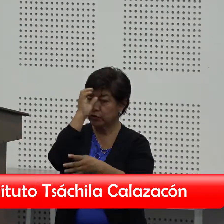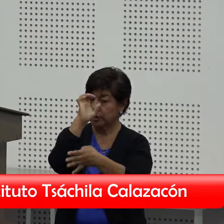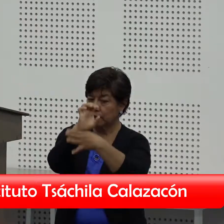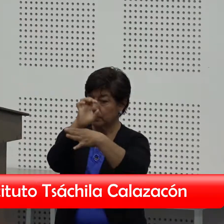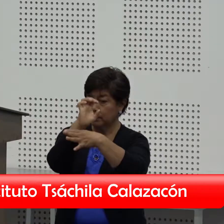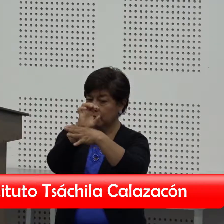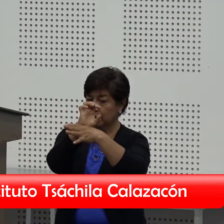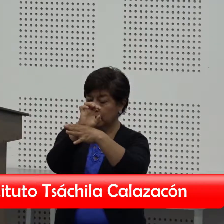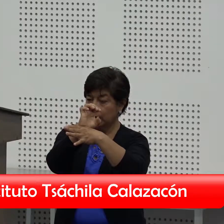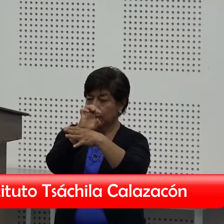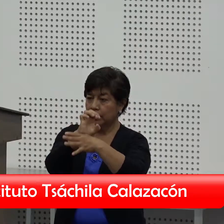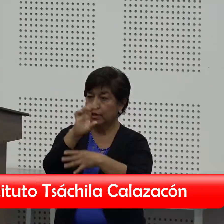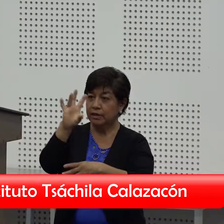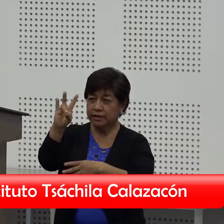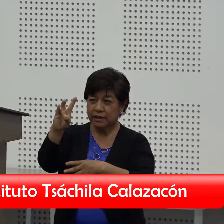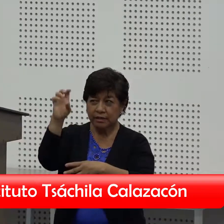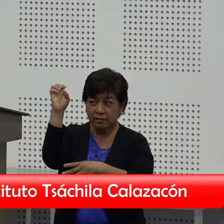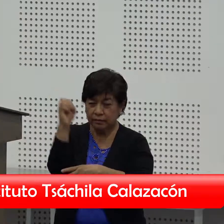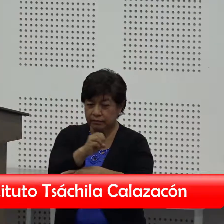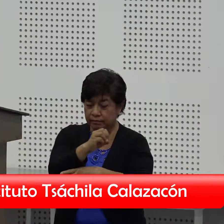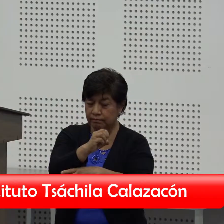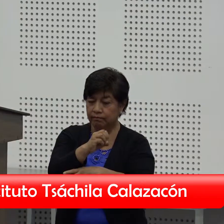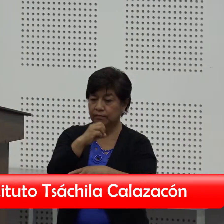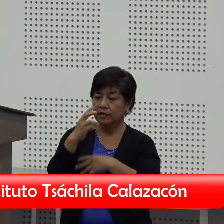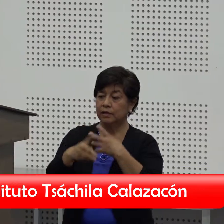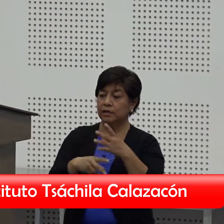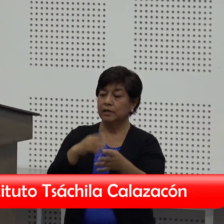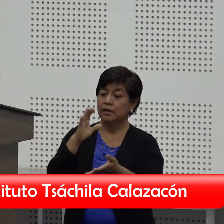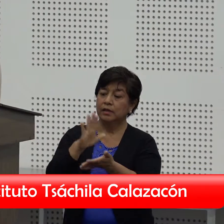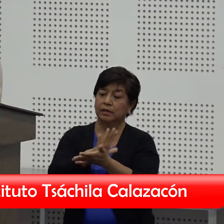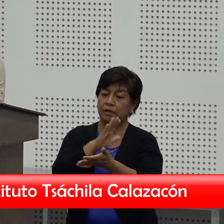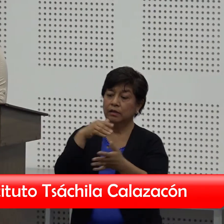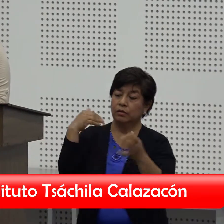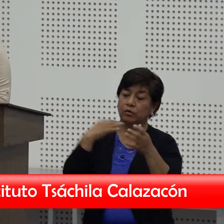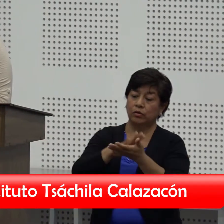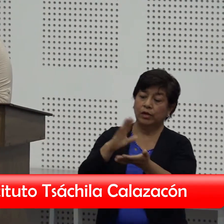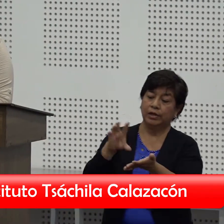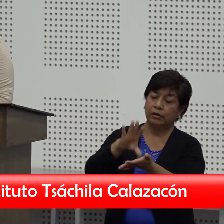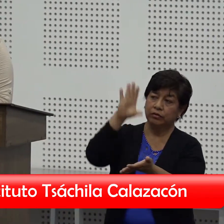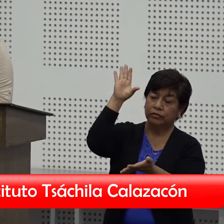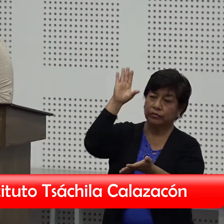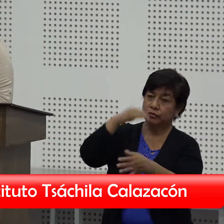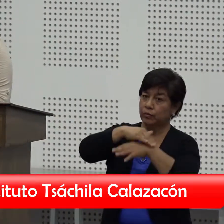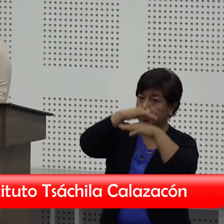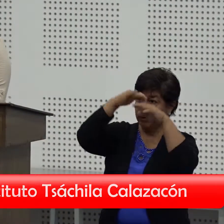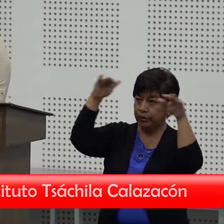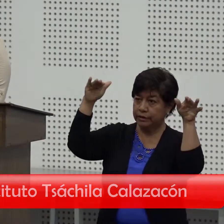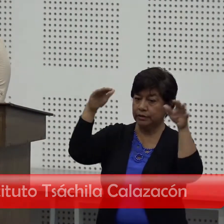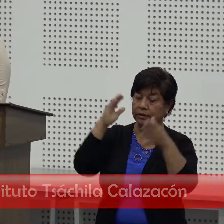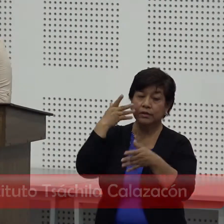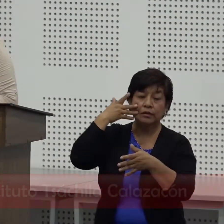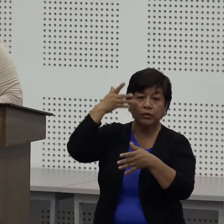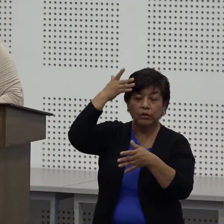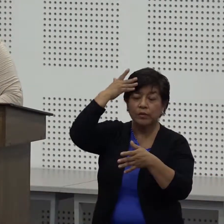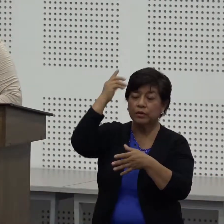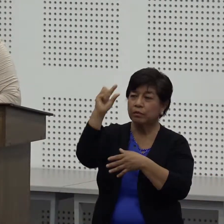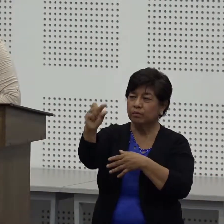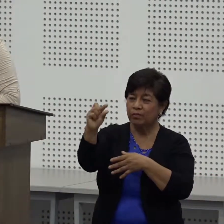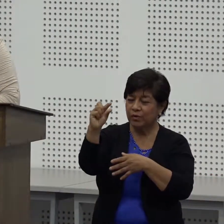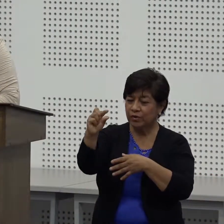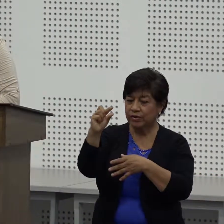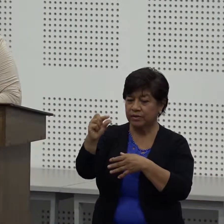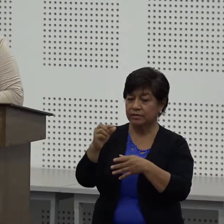ese porcentaje solo el 7% asisten a instituciones de educación superior En Santo Domingo son pocas las